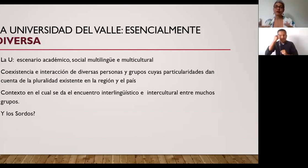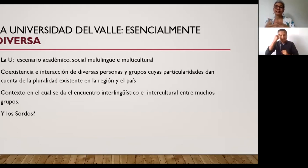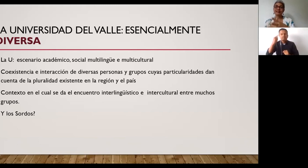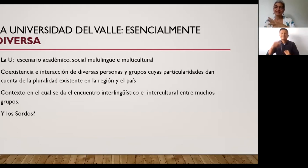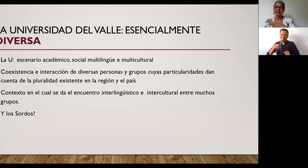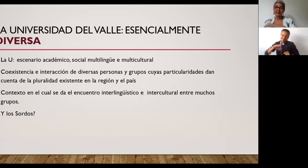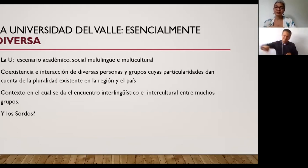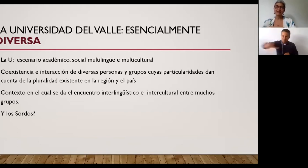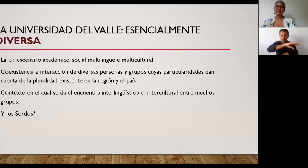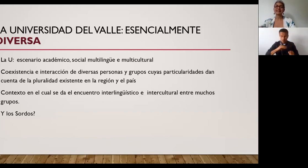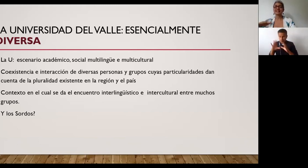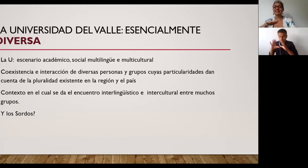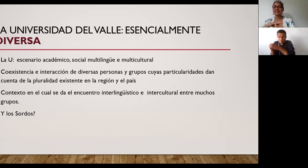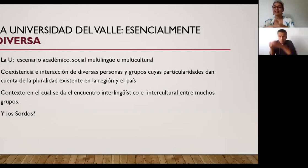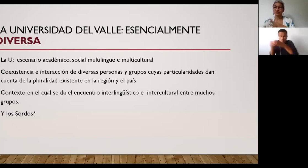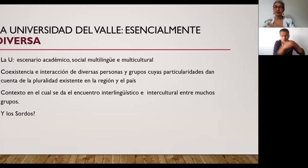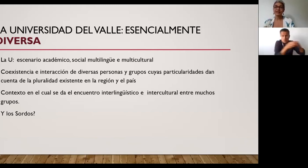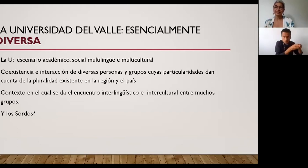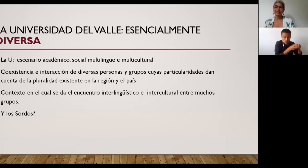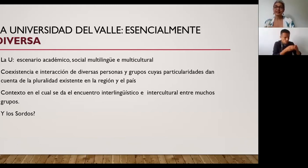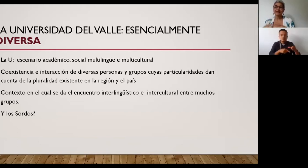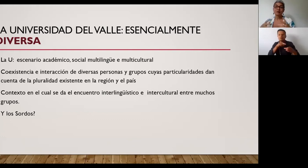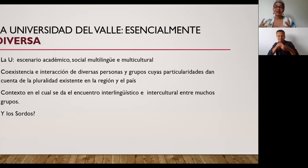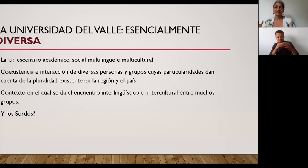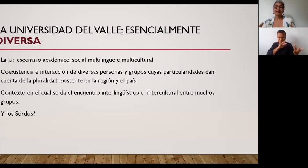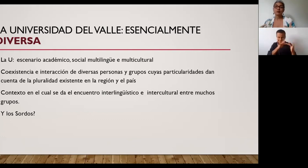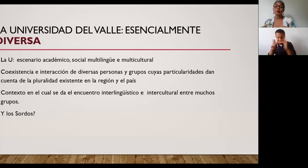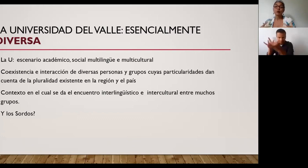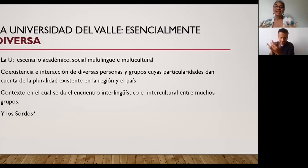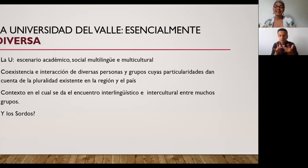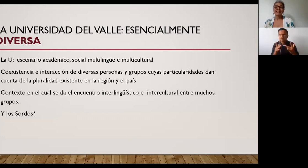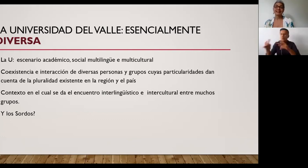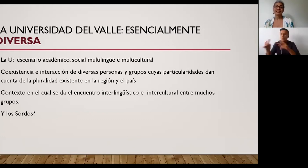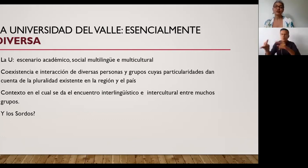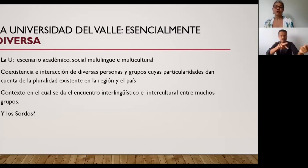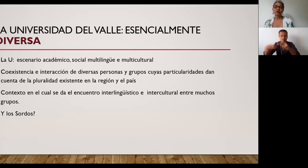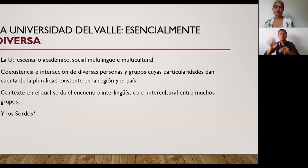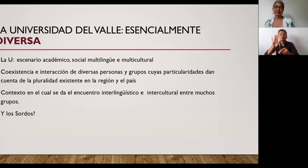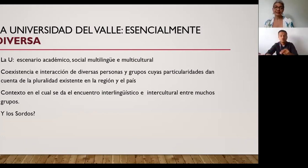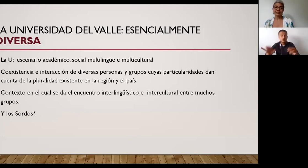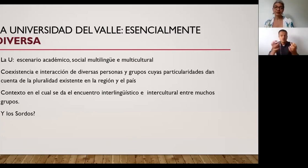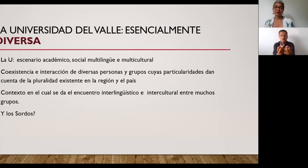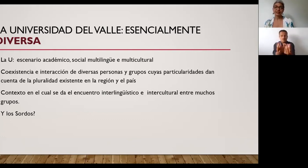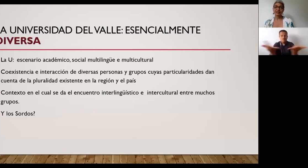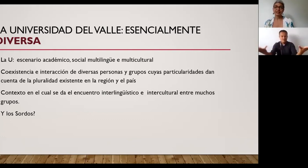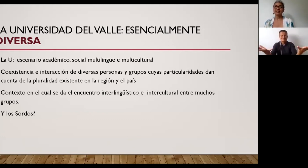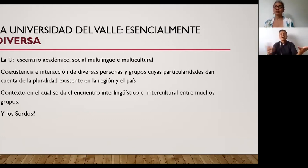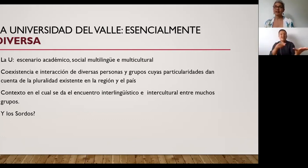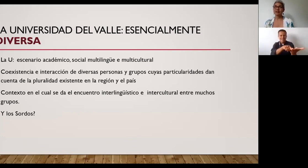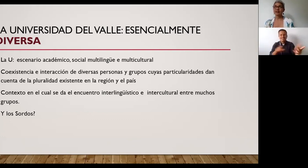coexisten en la universidad están en interacción y que de esa pluralidad todos nos enriquecemos y que eso hace